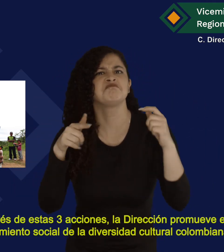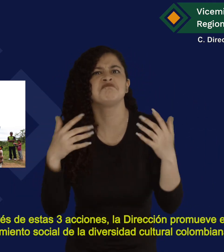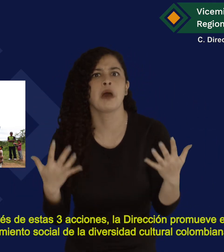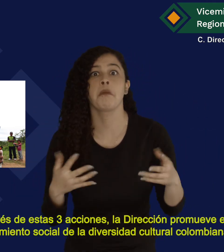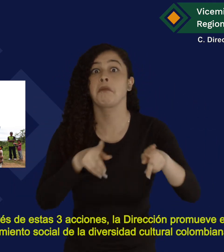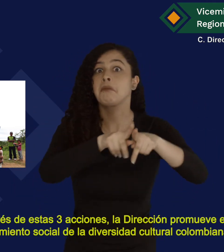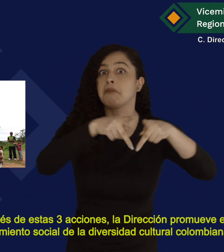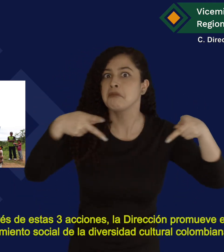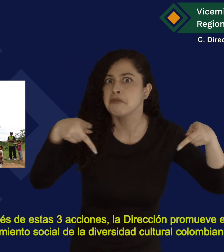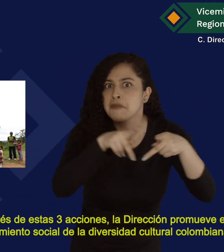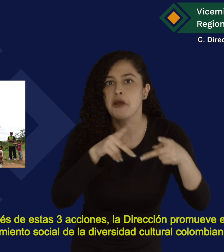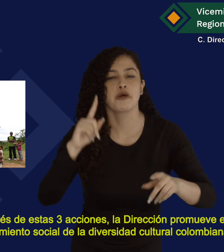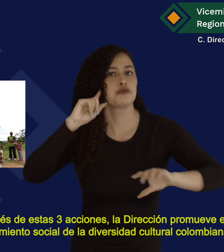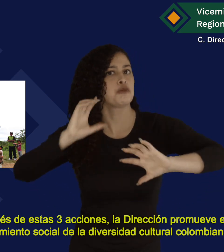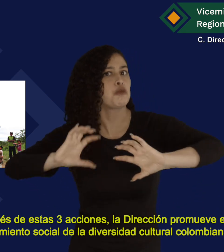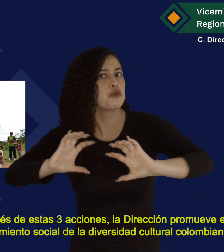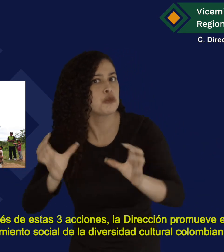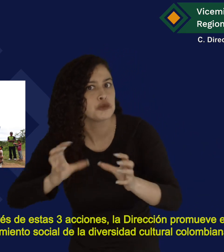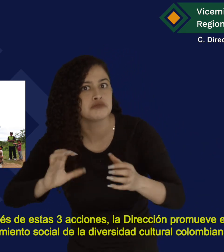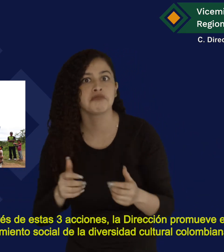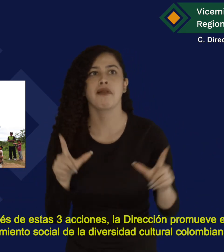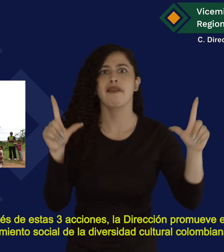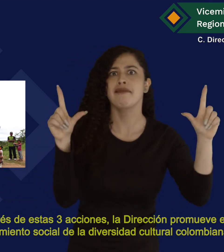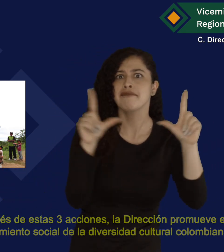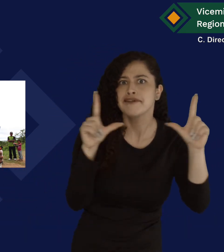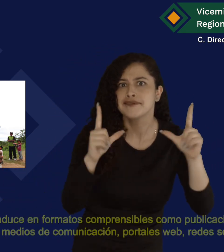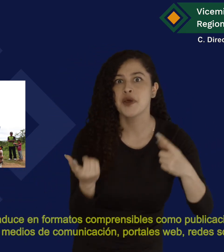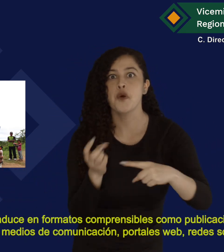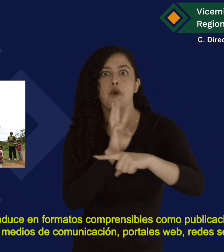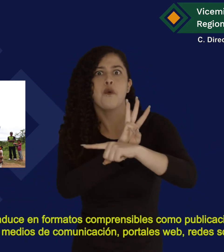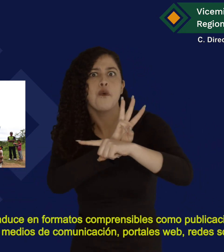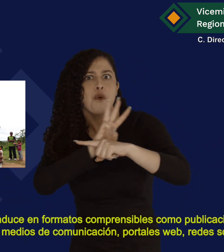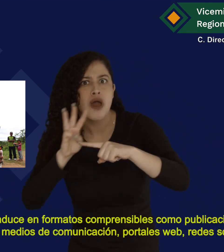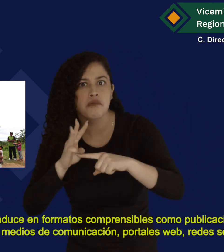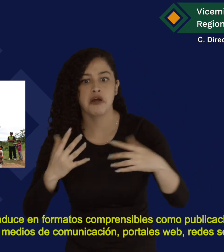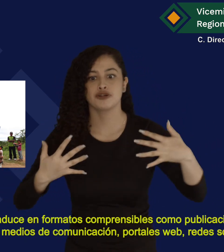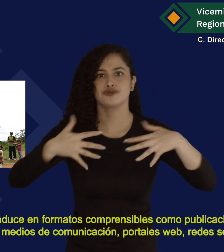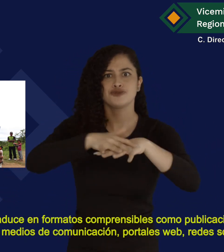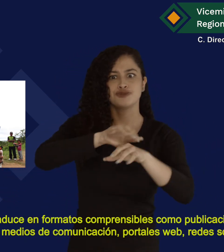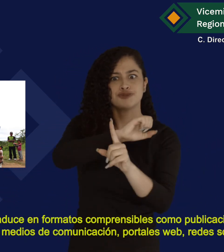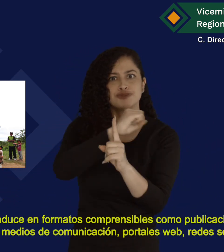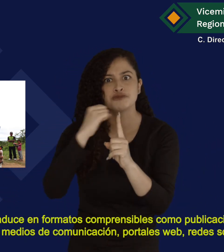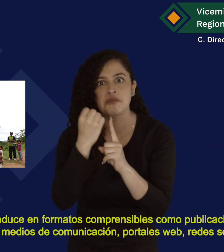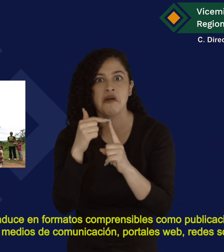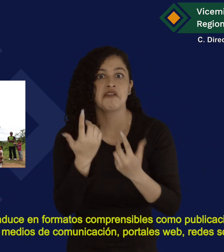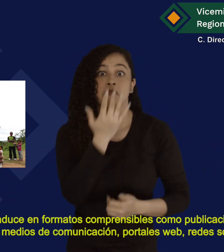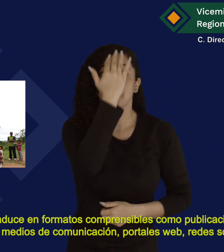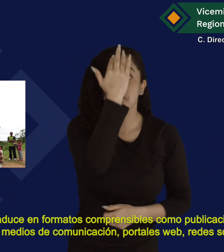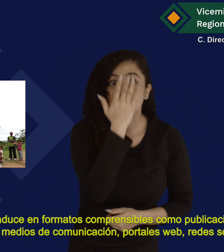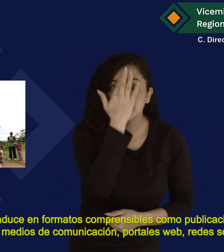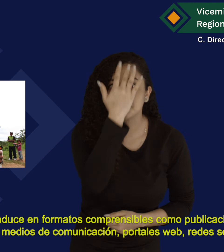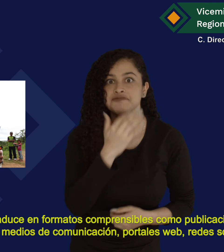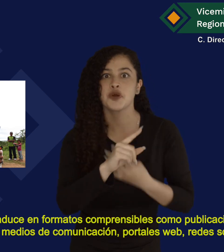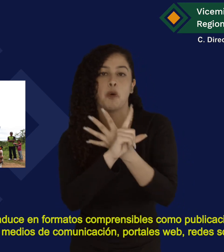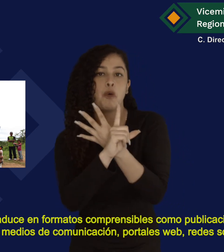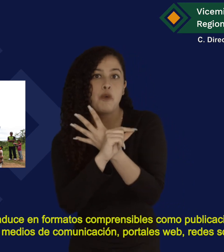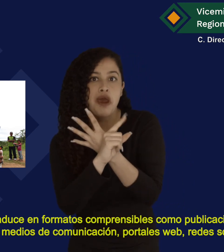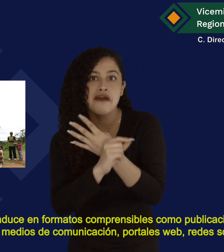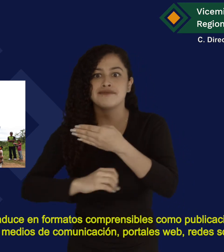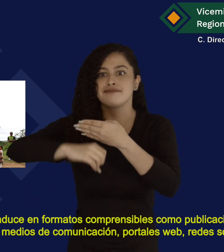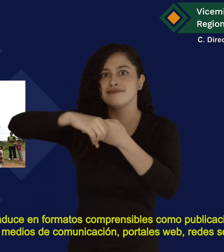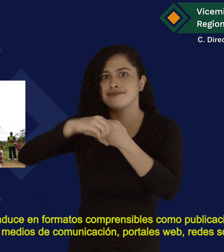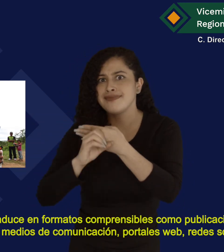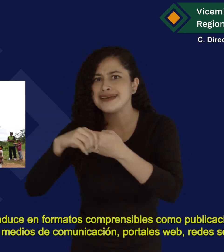la Dirección promueve el conocimiento social de la diversidad cultural colombiana Esto se traduce en formatos comprensibles como